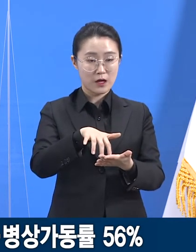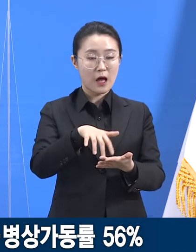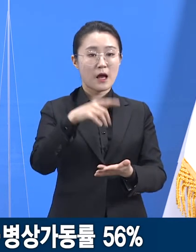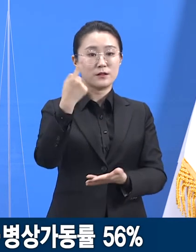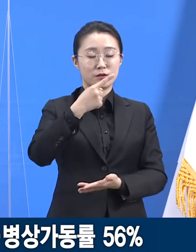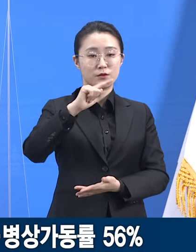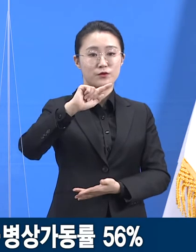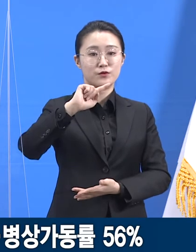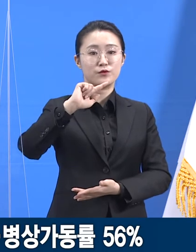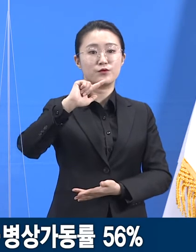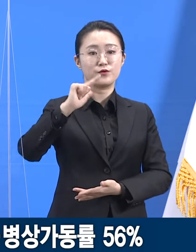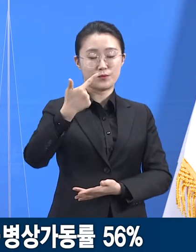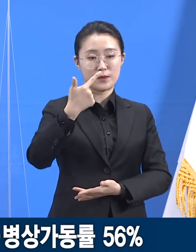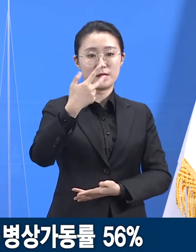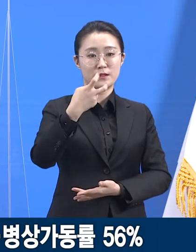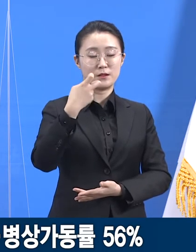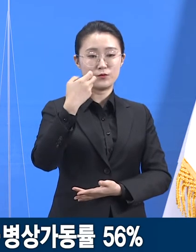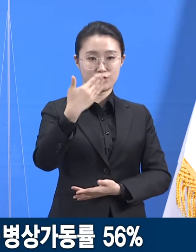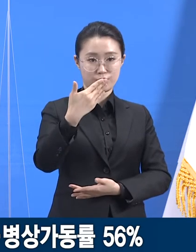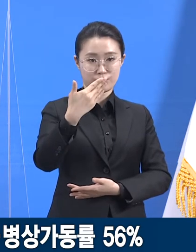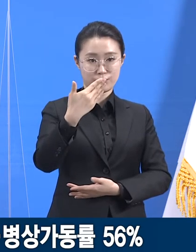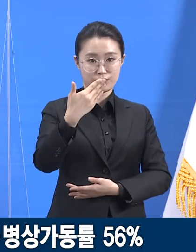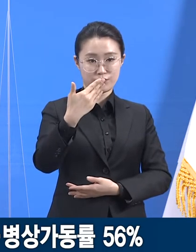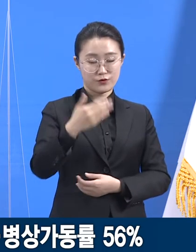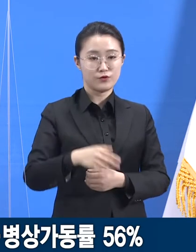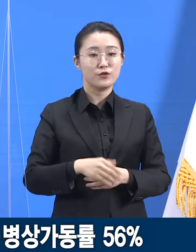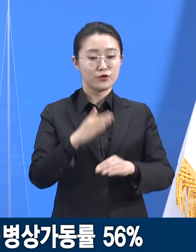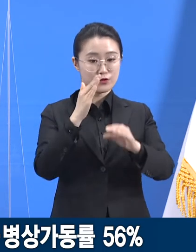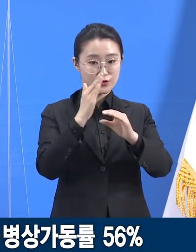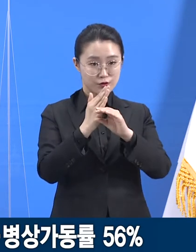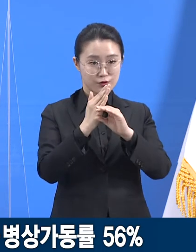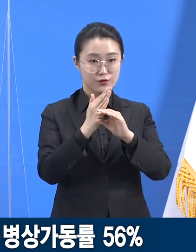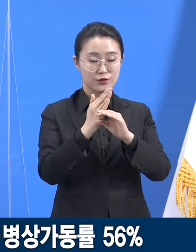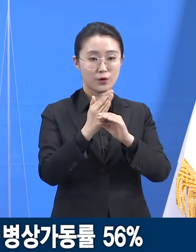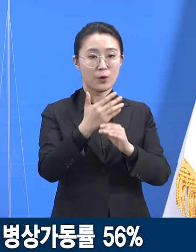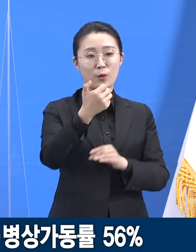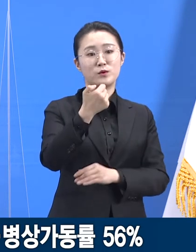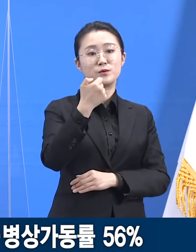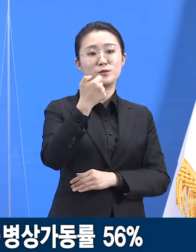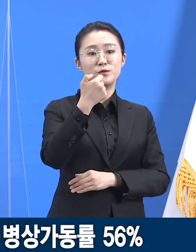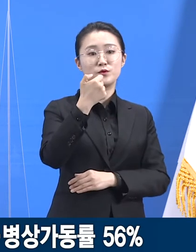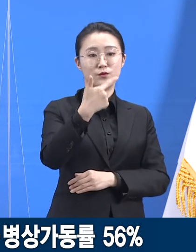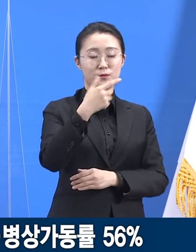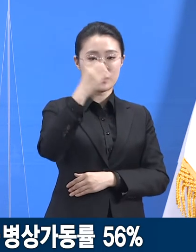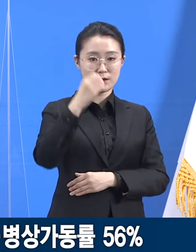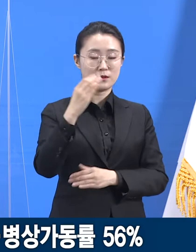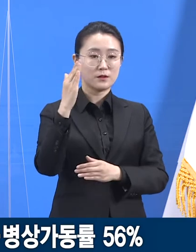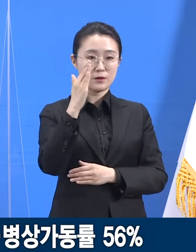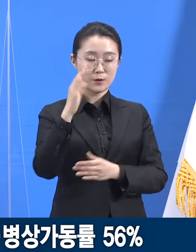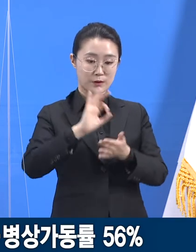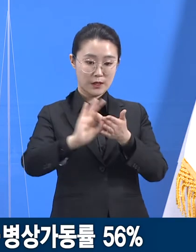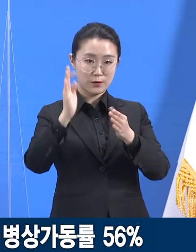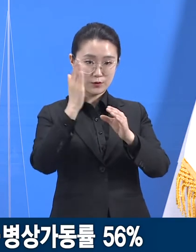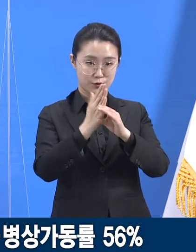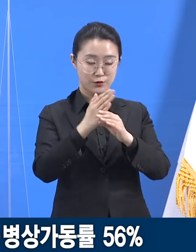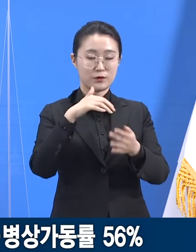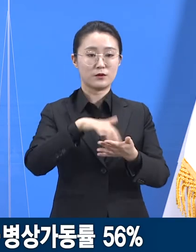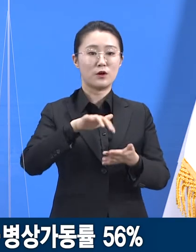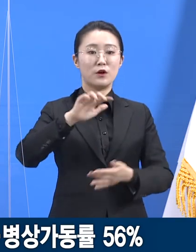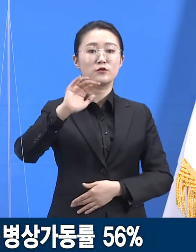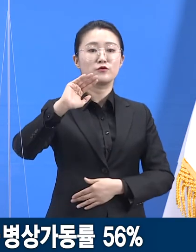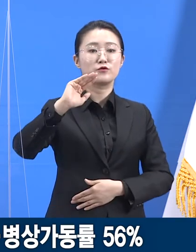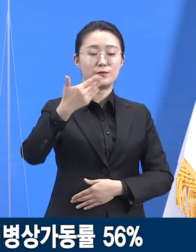,629개입니다. 현재 병상 가동률은 56%로 912개 병상을 사용 중입니다.